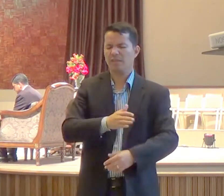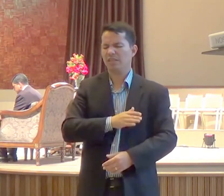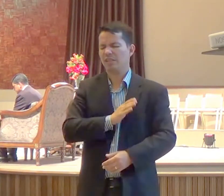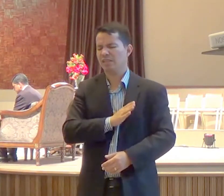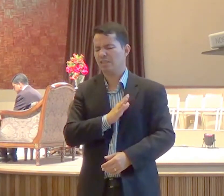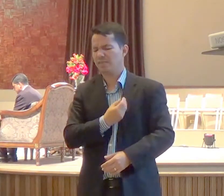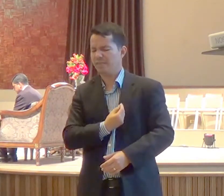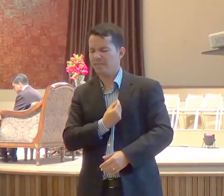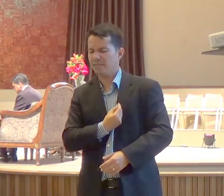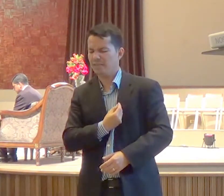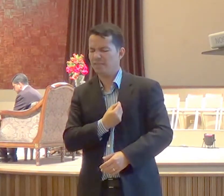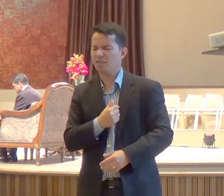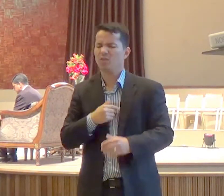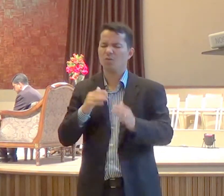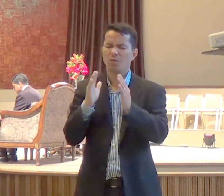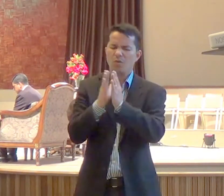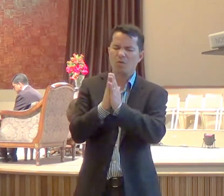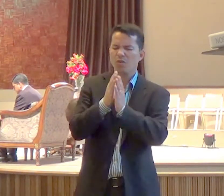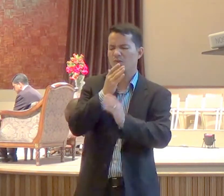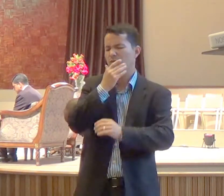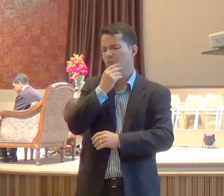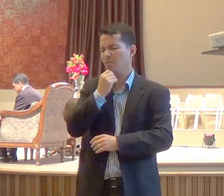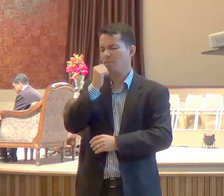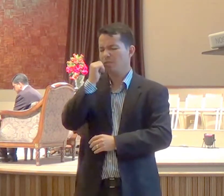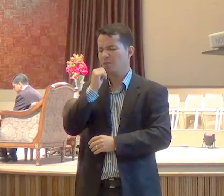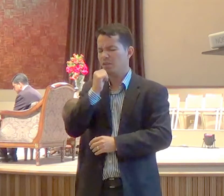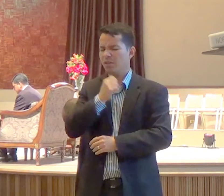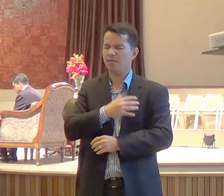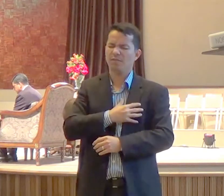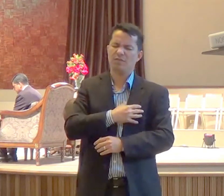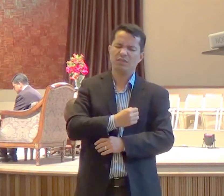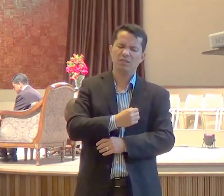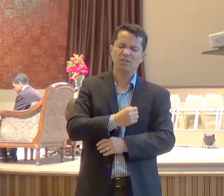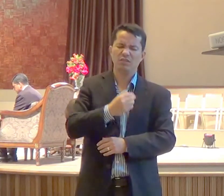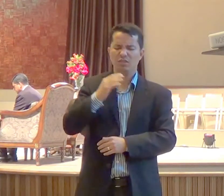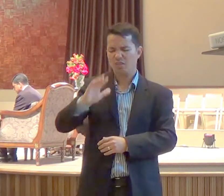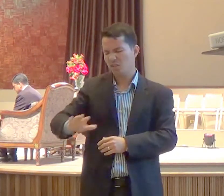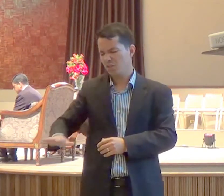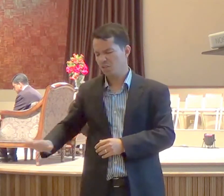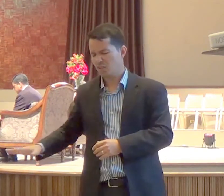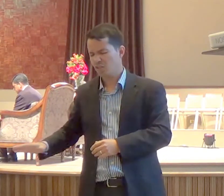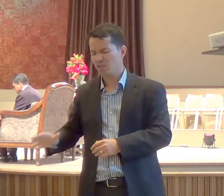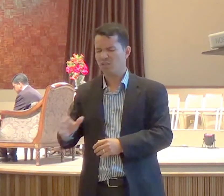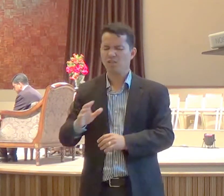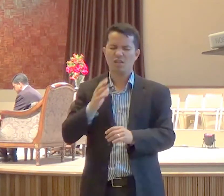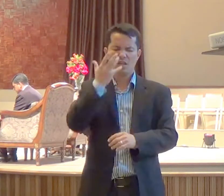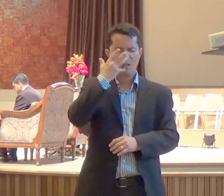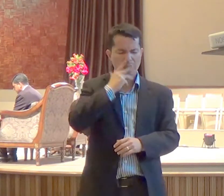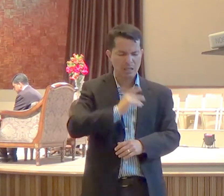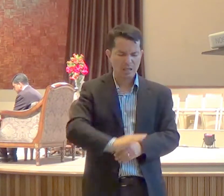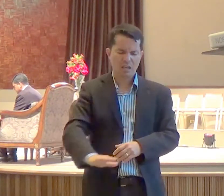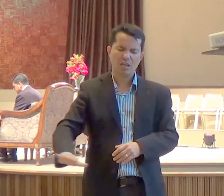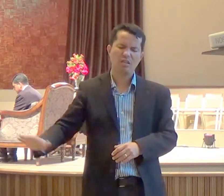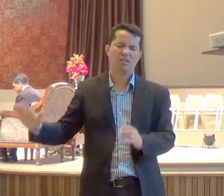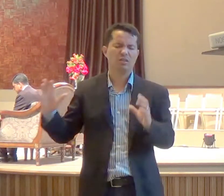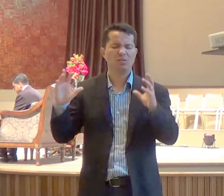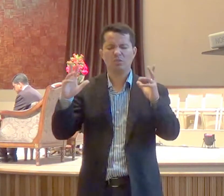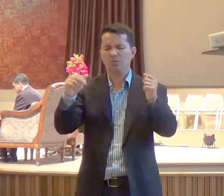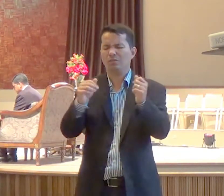eu oro pelos homens, pelas mulheres, pelos filhos, pelos adolescentes, pelas crianças, Jesus querido, nós queremos uma